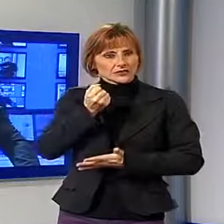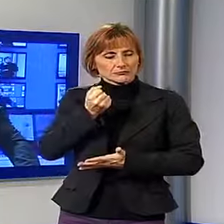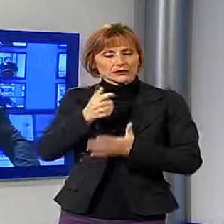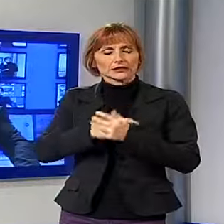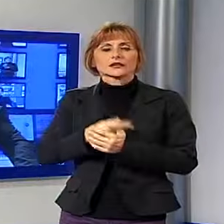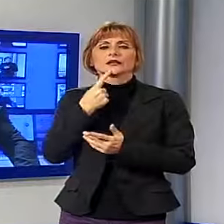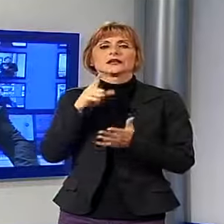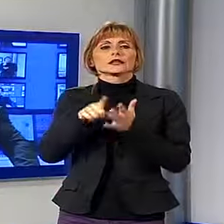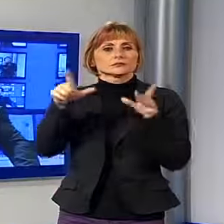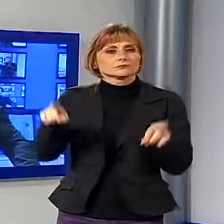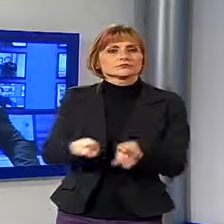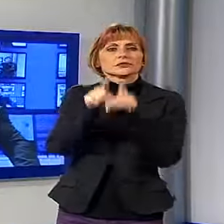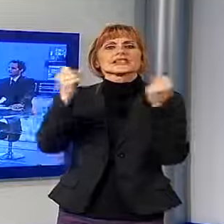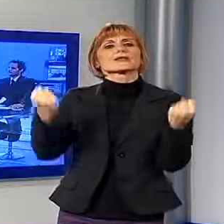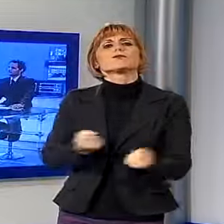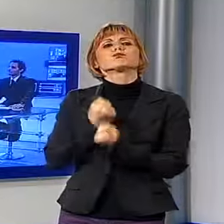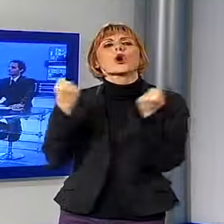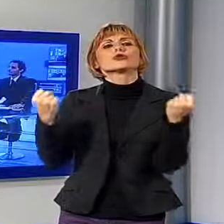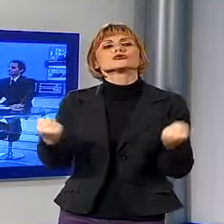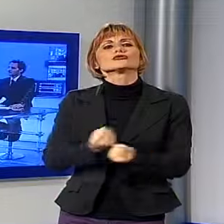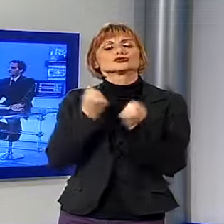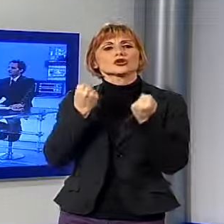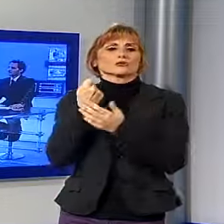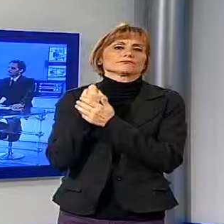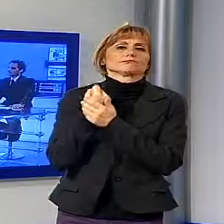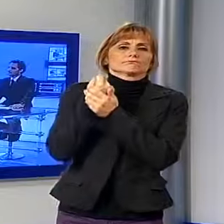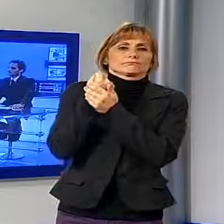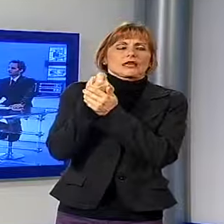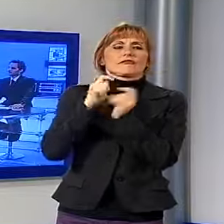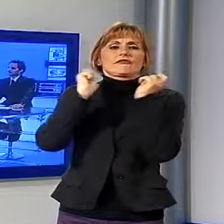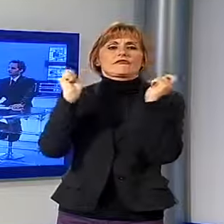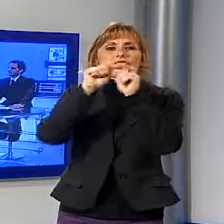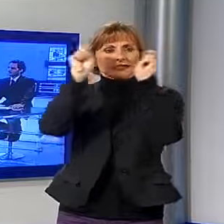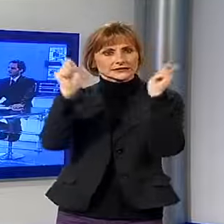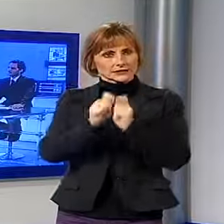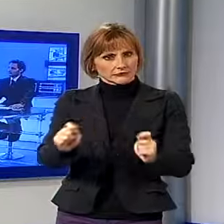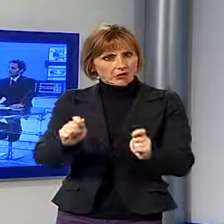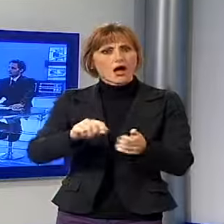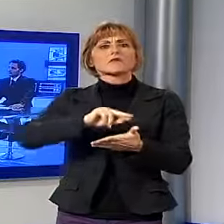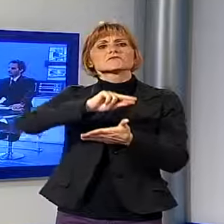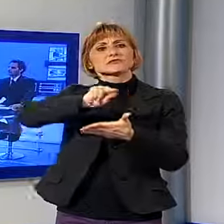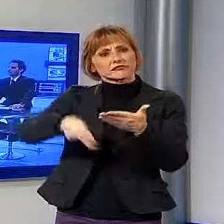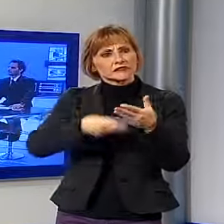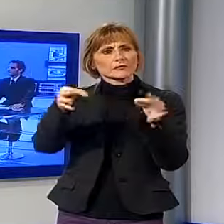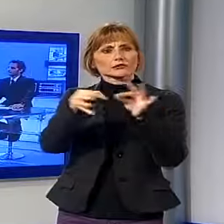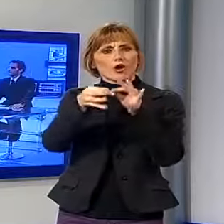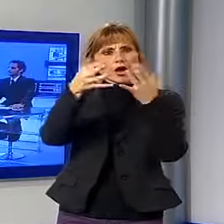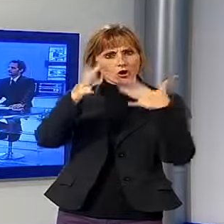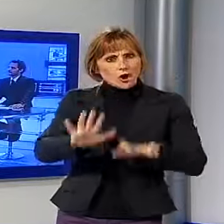pari passo gli sponsor che quest'anno hanno appoggiato il Festival, anche essi hanno firmato questo accordo per tre edizioni, per cui